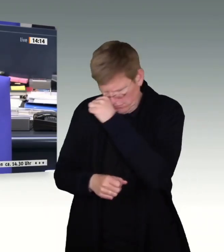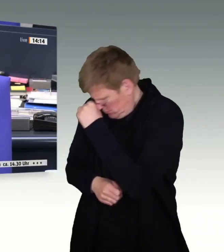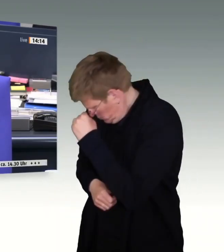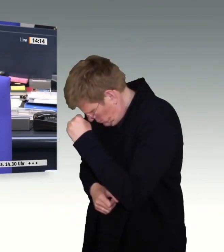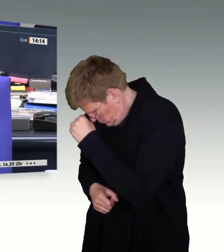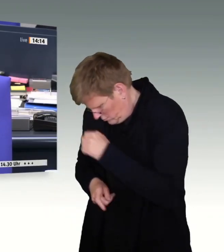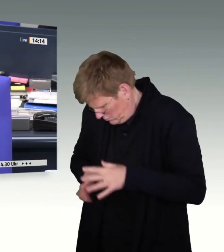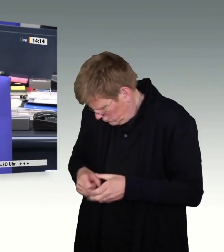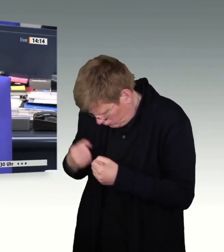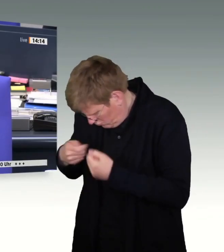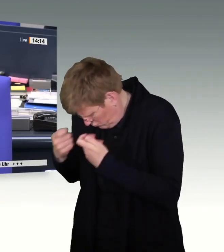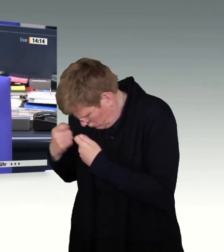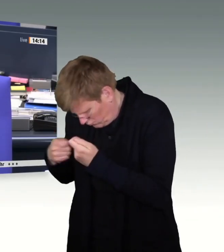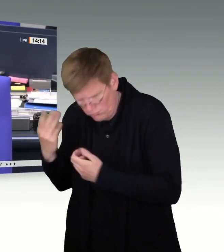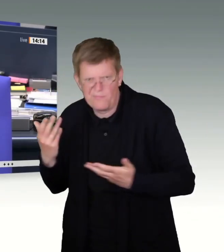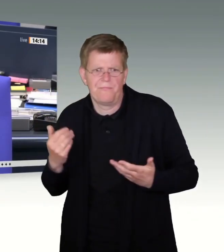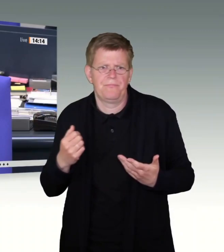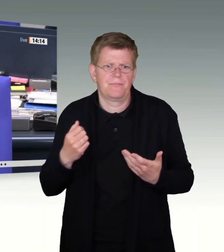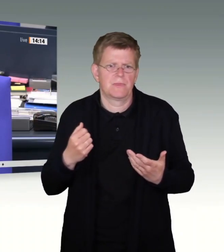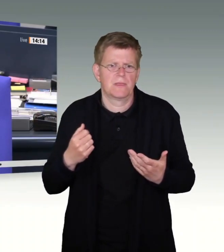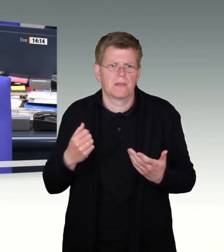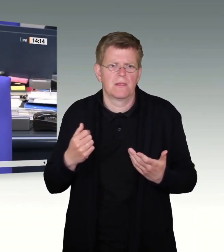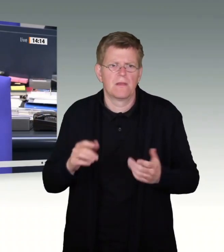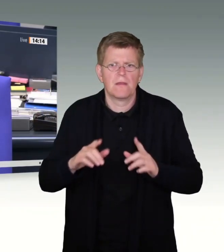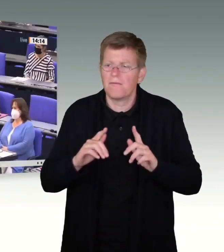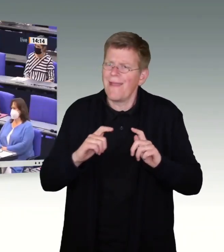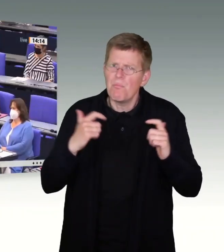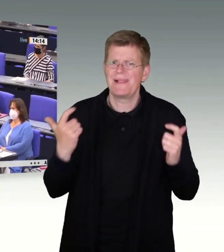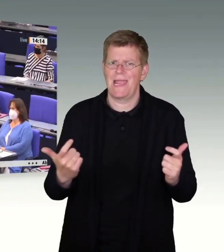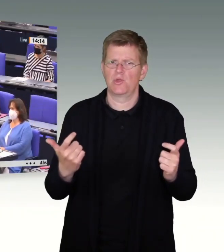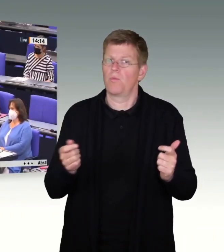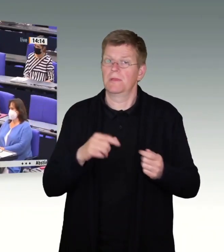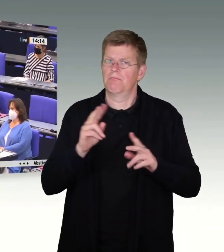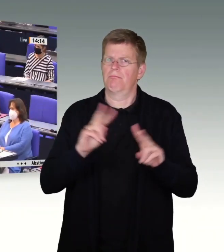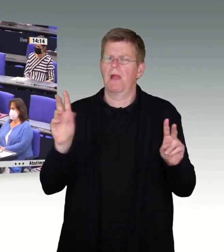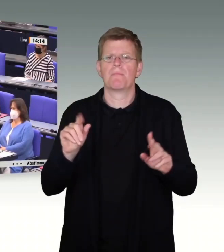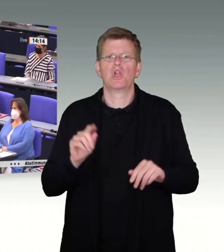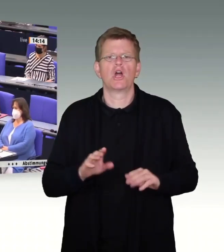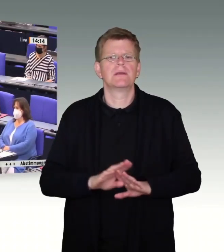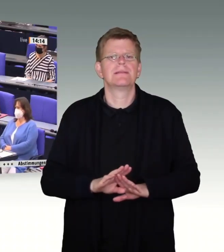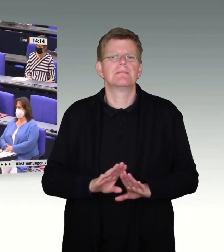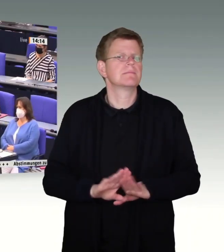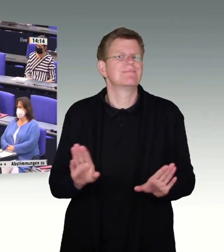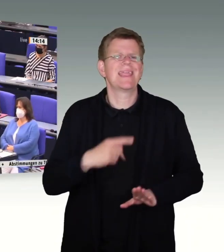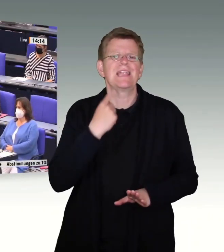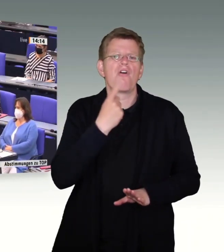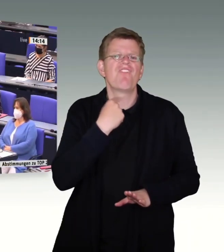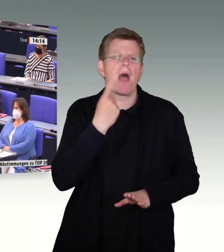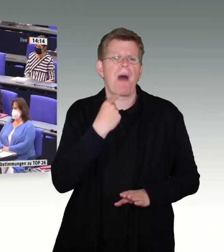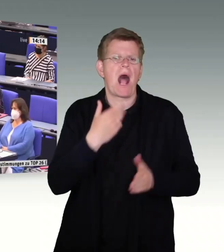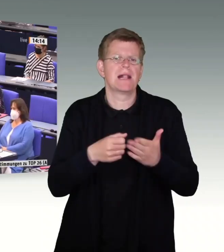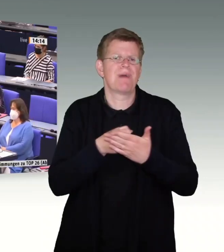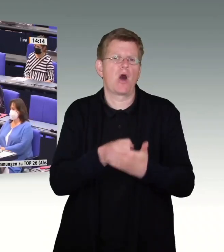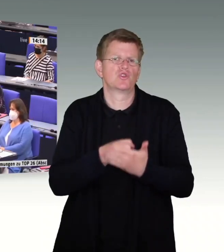dieser Debatte und vom Plenum natürlich eine nonverbale Ausdrucksform ist, die einer entsprechenden